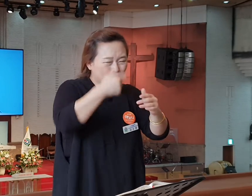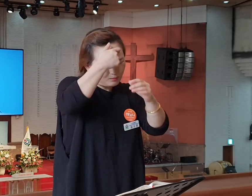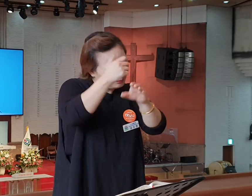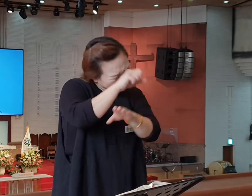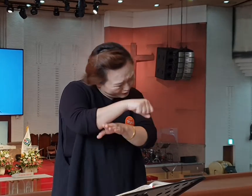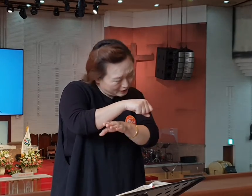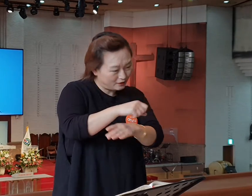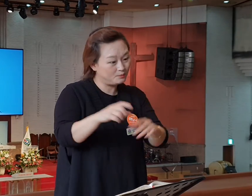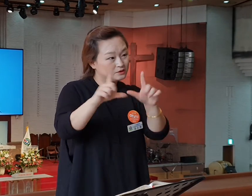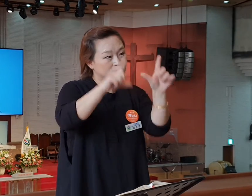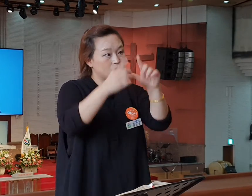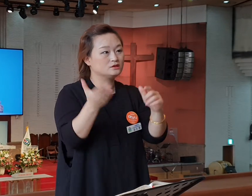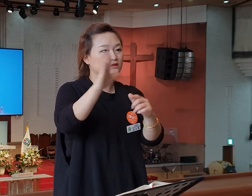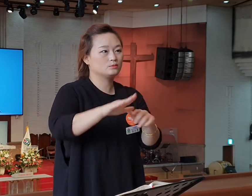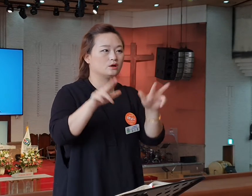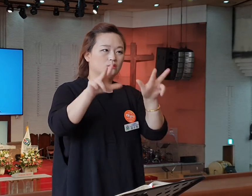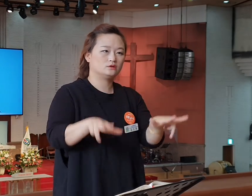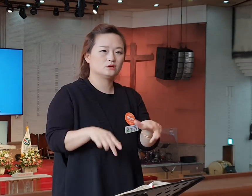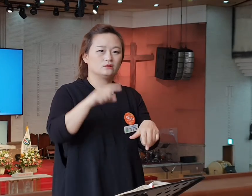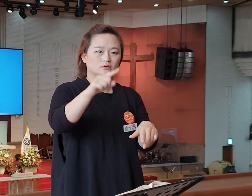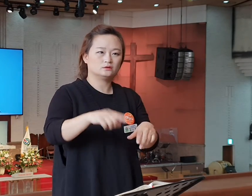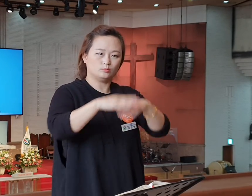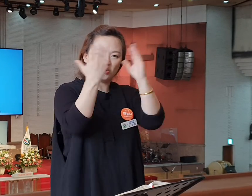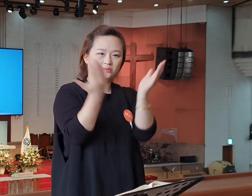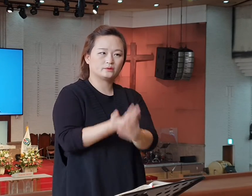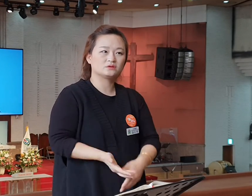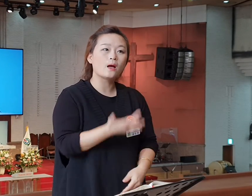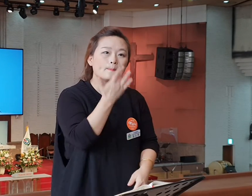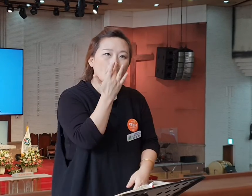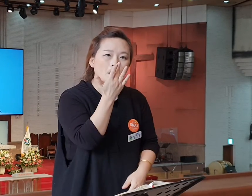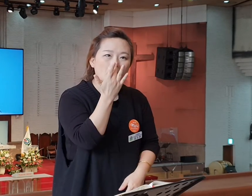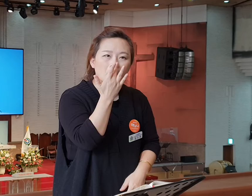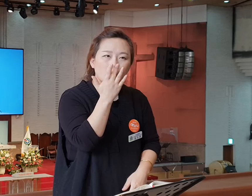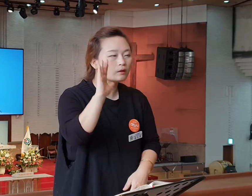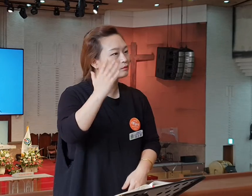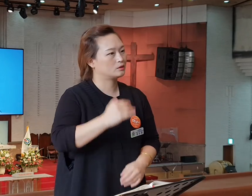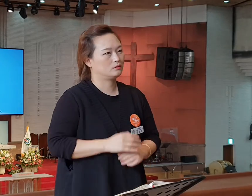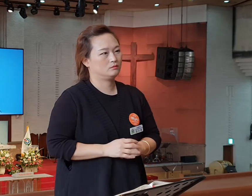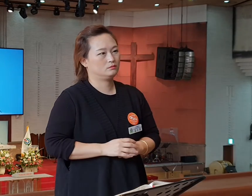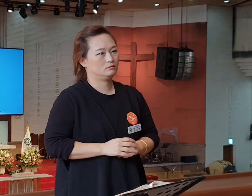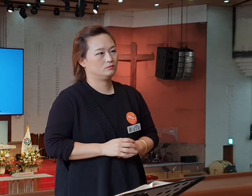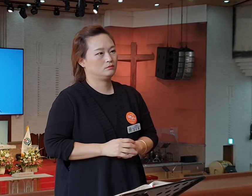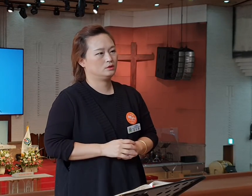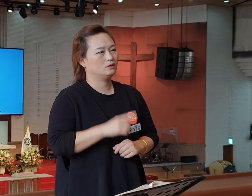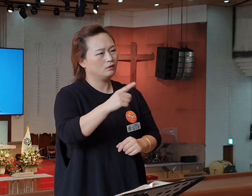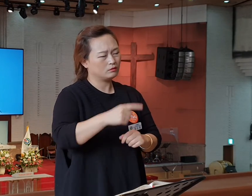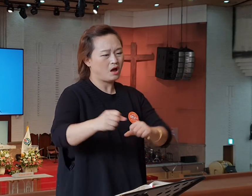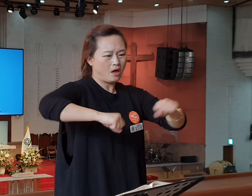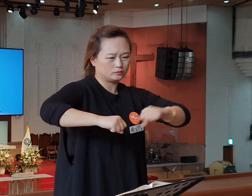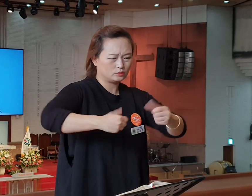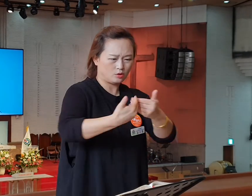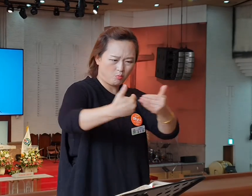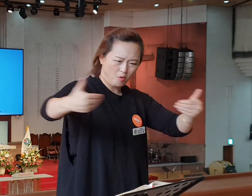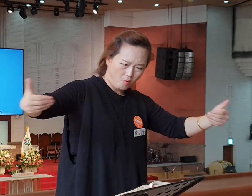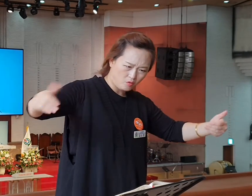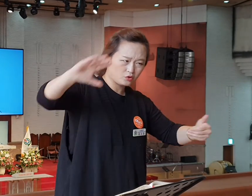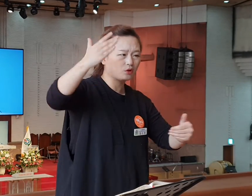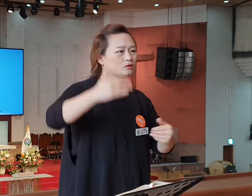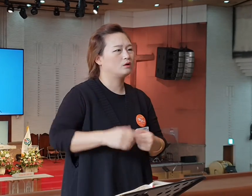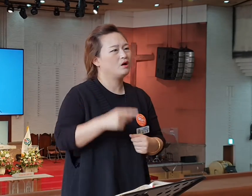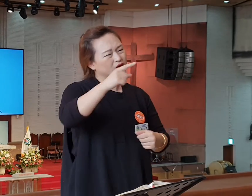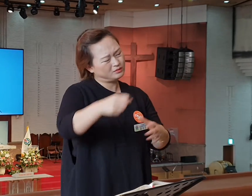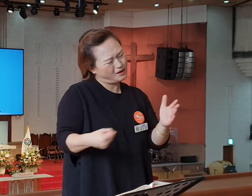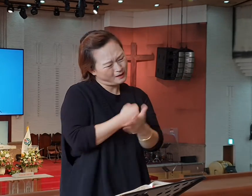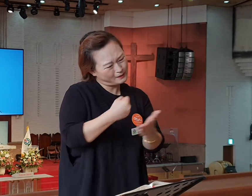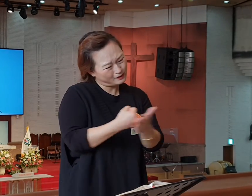주의 말씀이 들리게 하더니 이제 너희는 그 사랑에서, 그 행위에서 멀어졌구나 하는 거야. 안타까움만